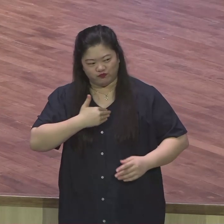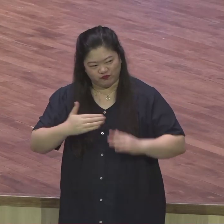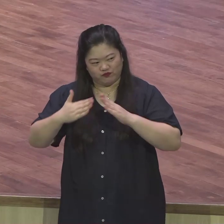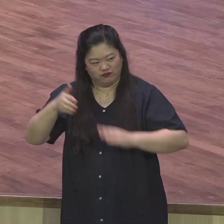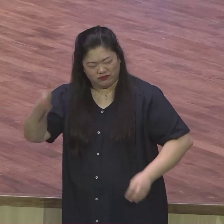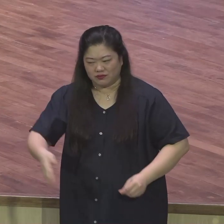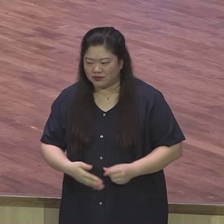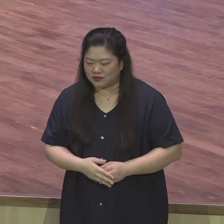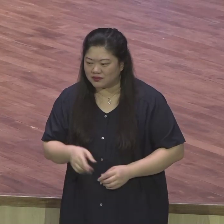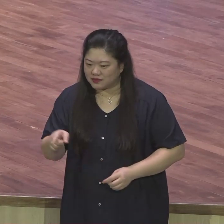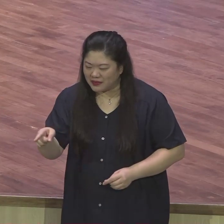포함해서